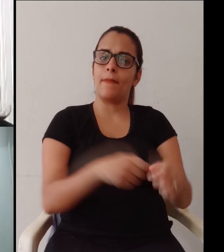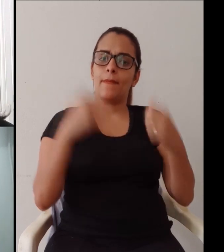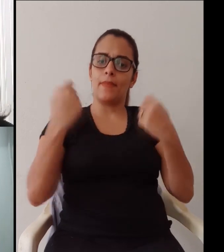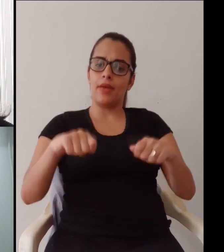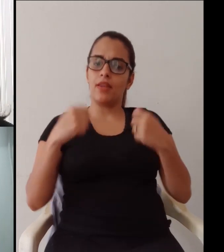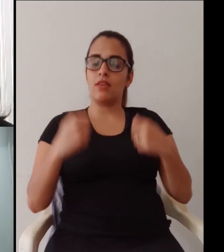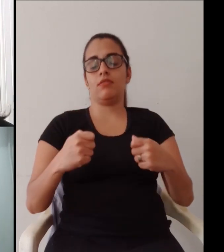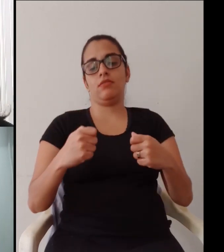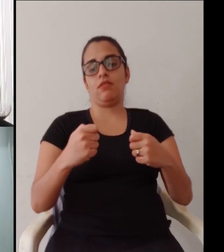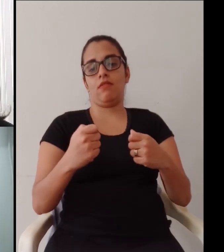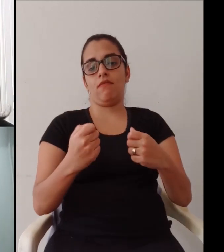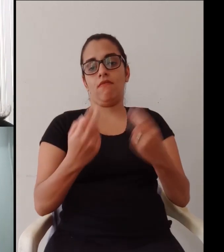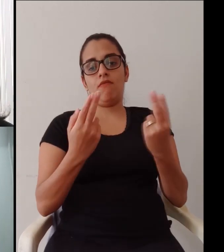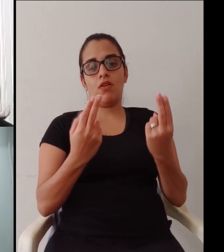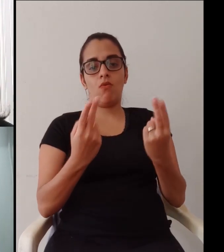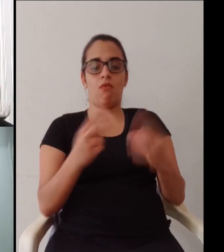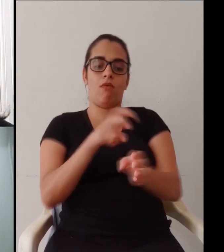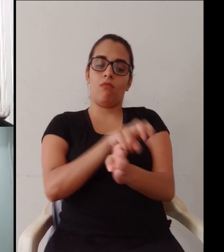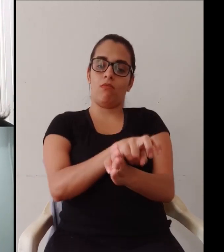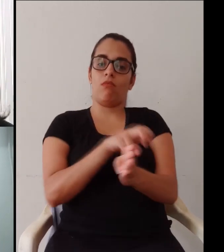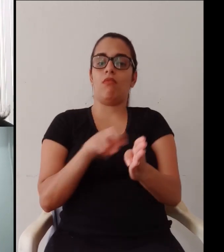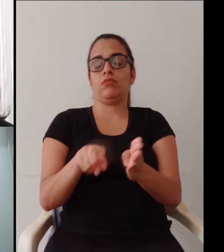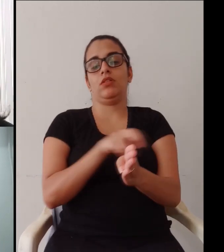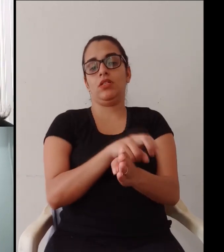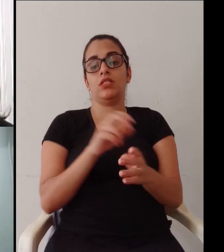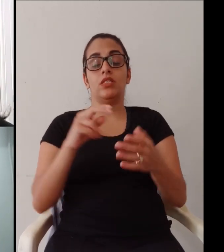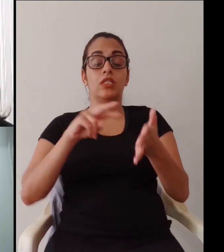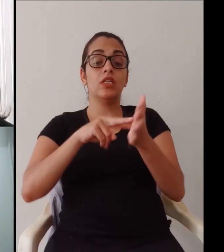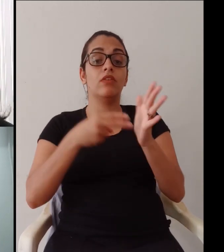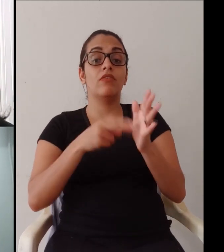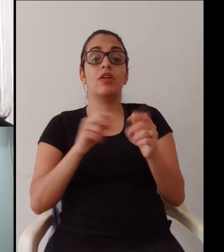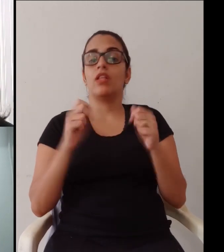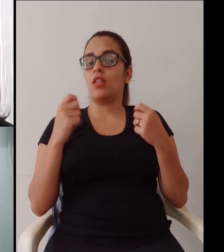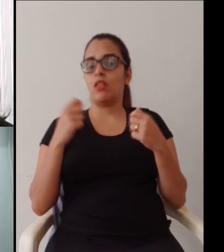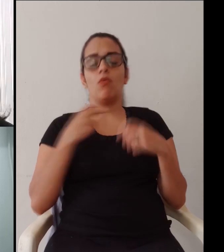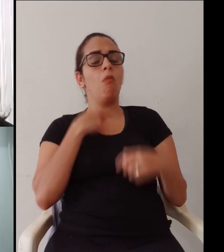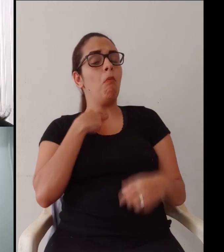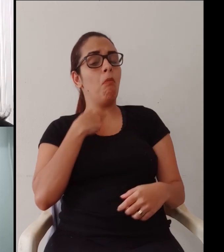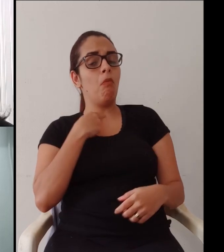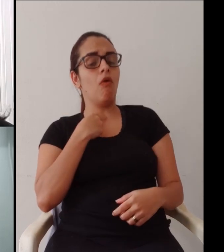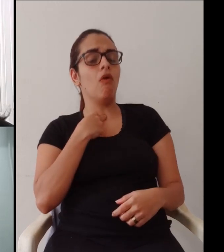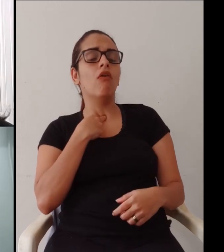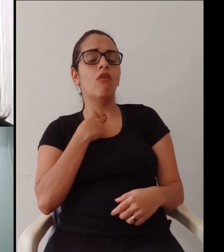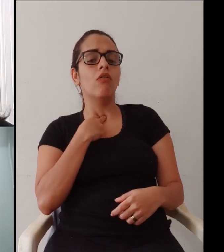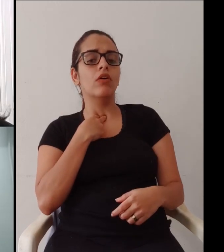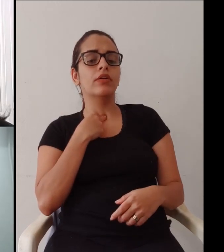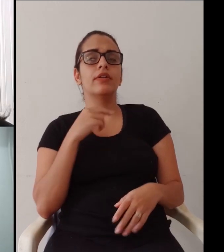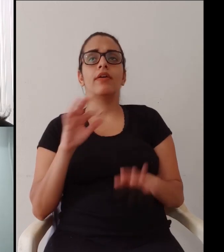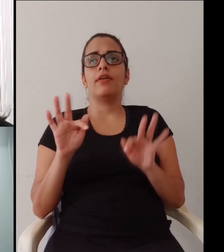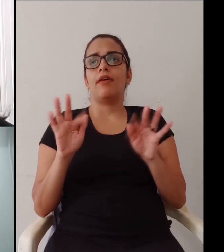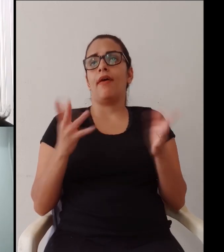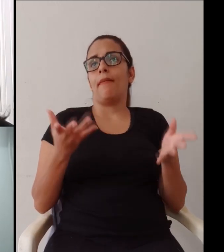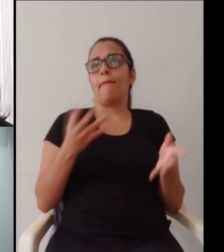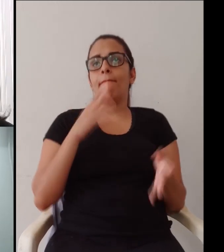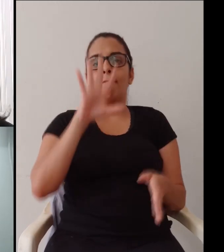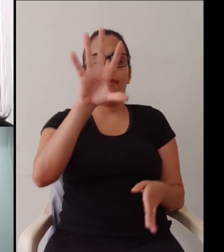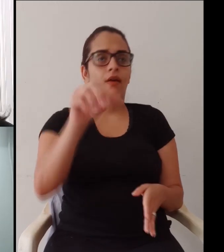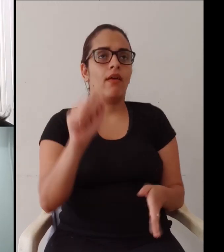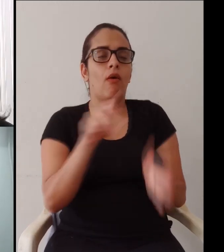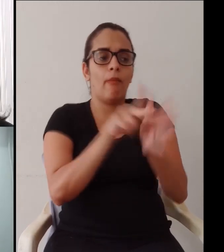definidas, e ela tem que ter um acompanhamento, e as avaliações, elas têm que ser compatíveis com a modalidade. Então,